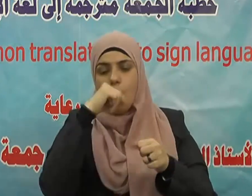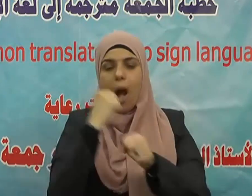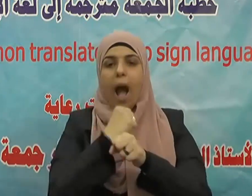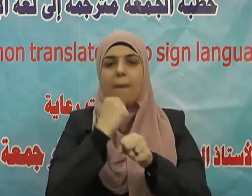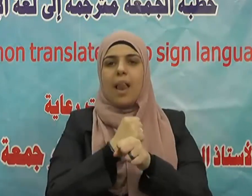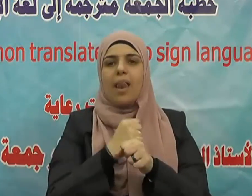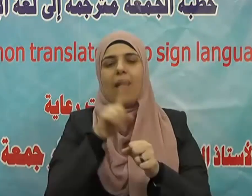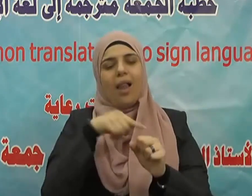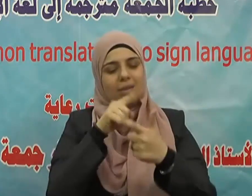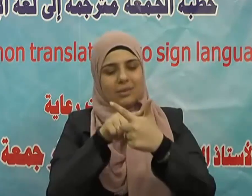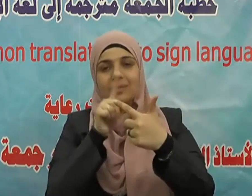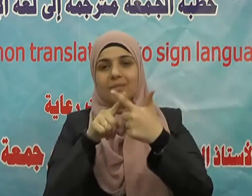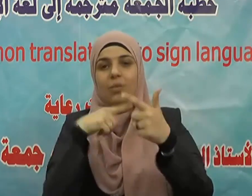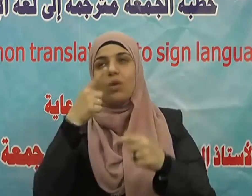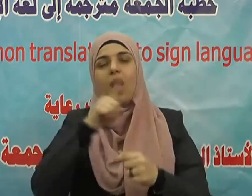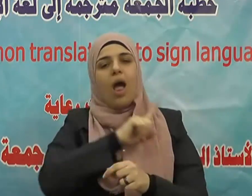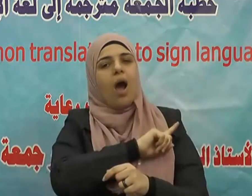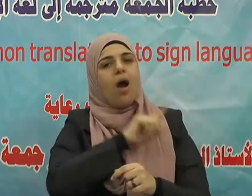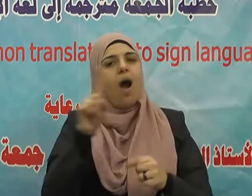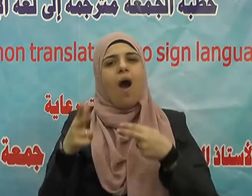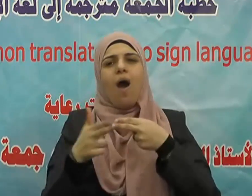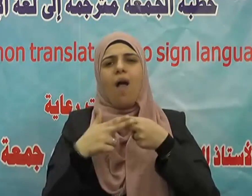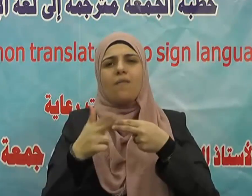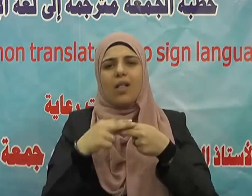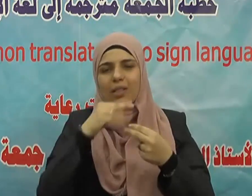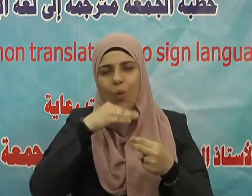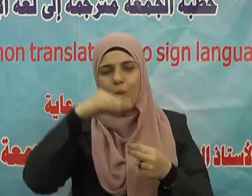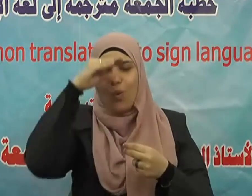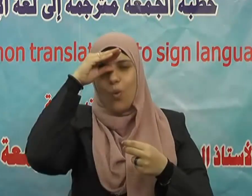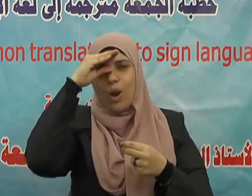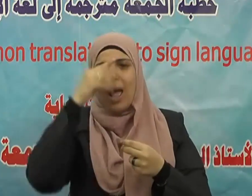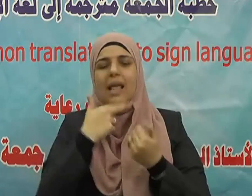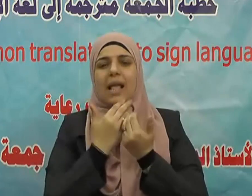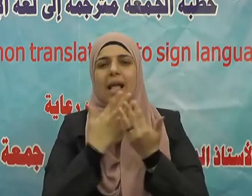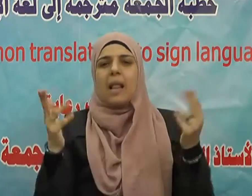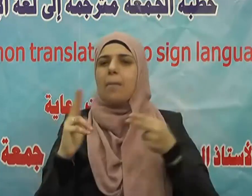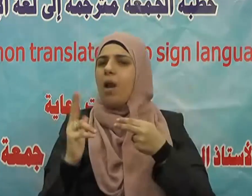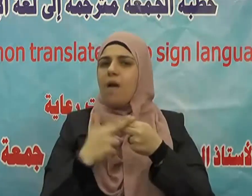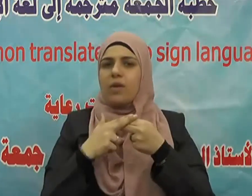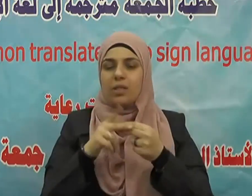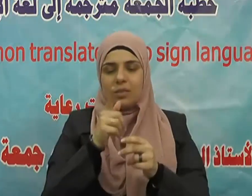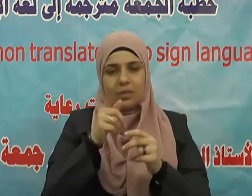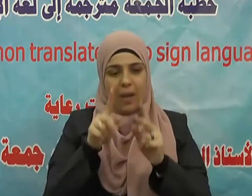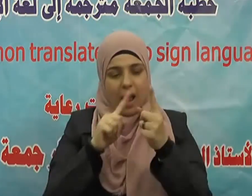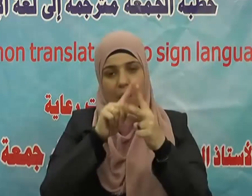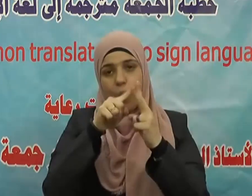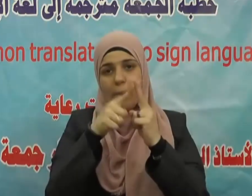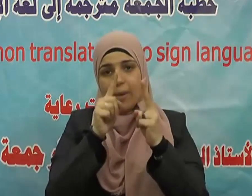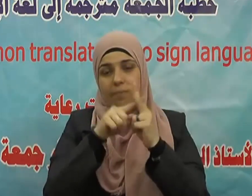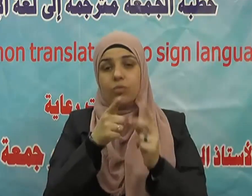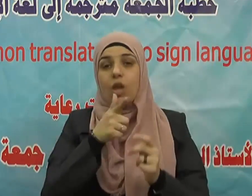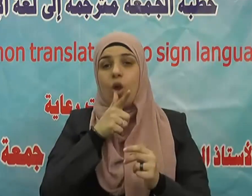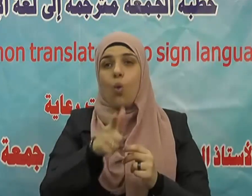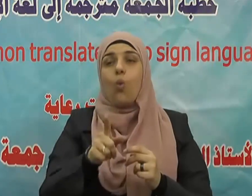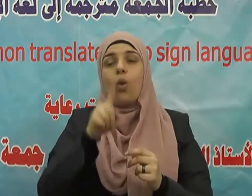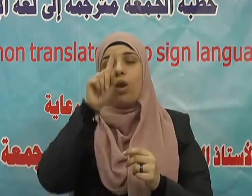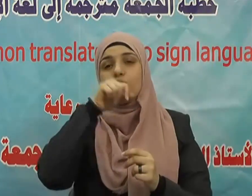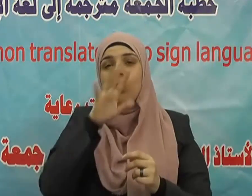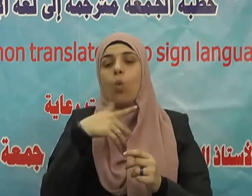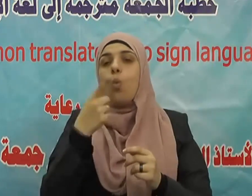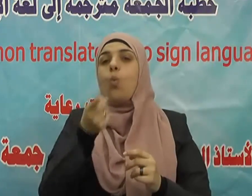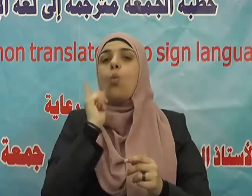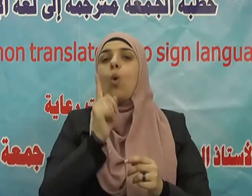يبصر أحدكم القذات في عين أخيه وينسى الجذع في عينه